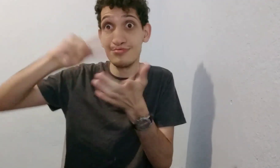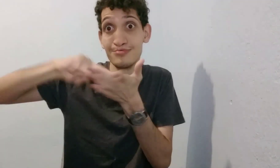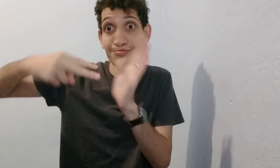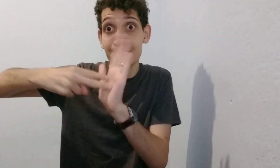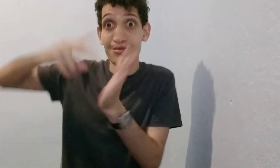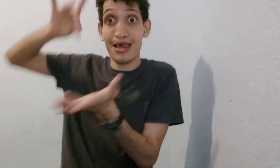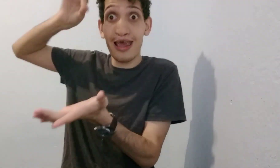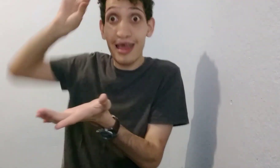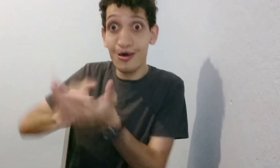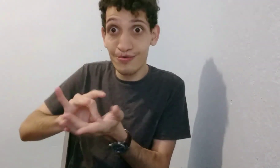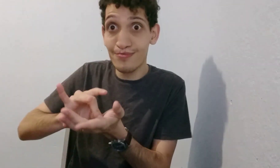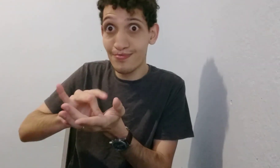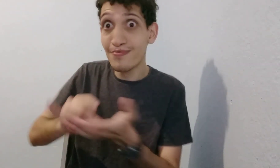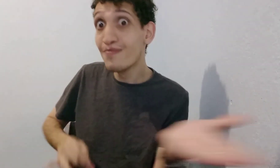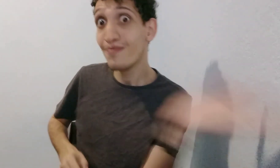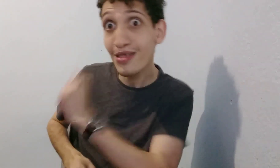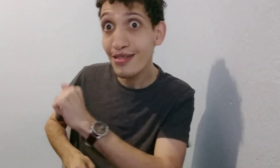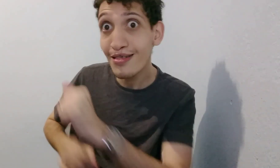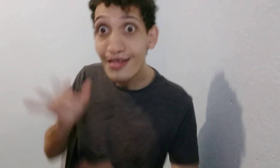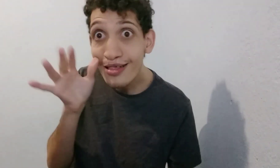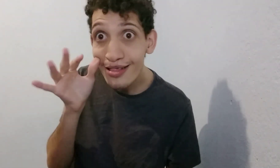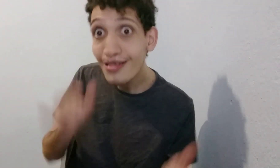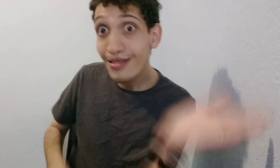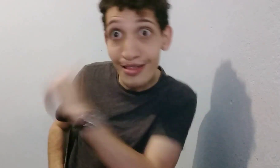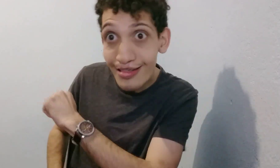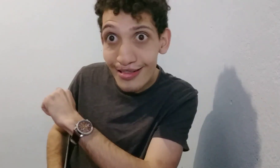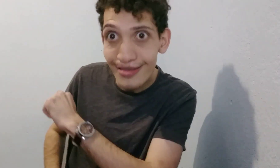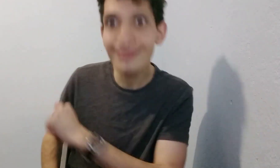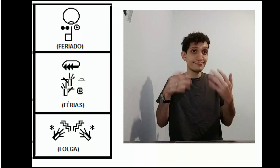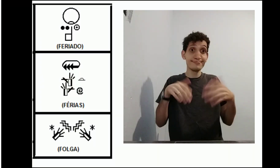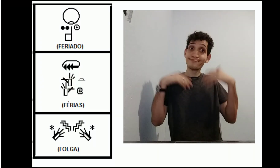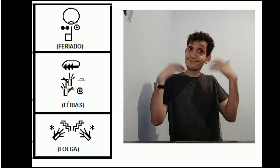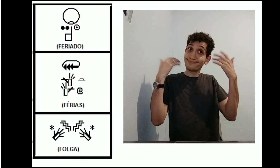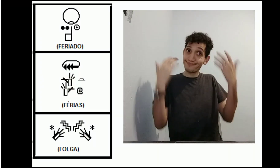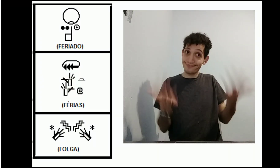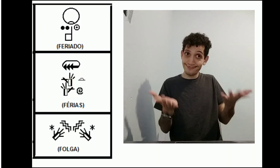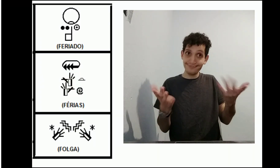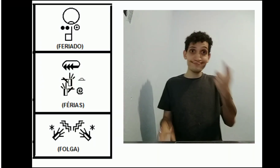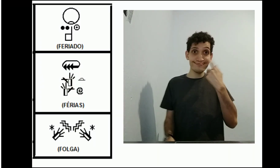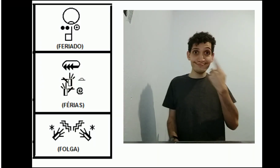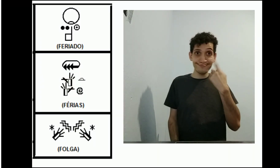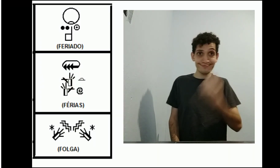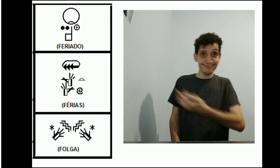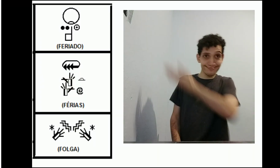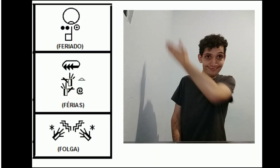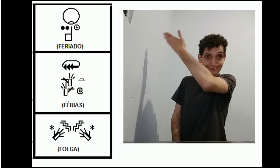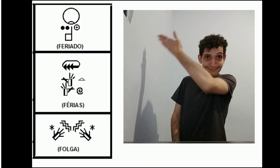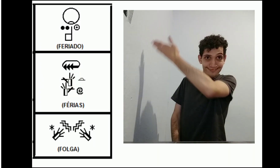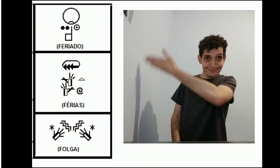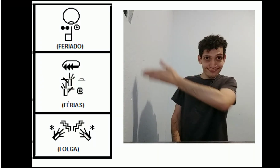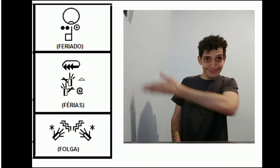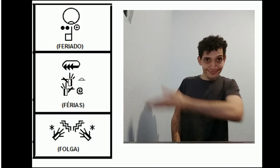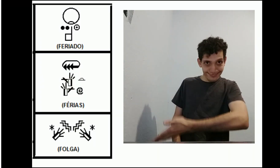a tradução, e o significado real, alun. Vem assistir. Então, veja aqui.